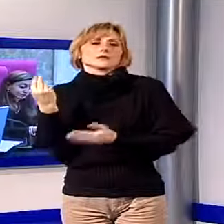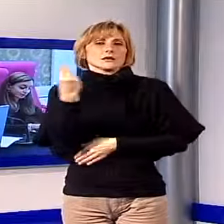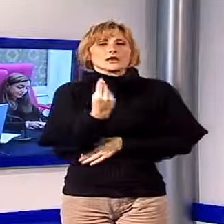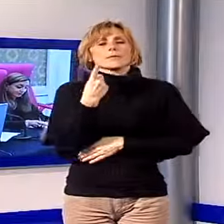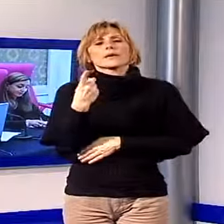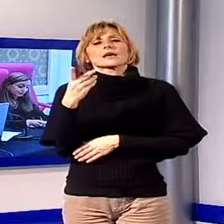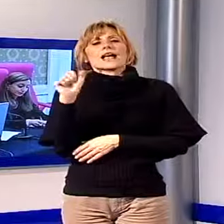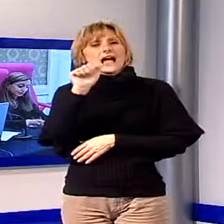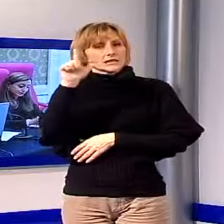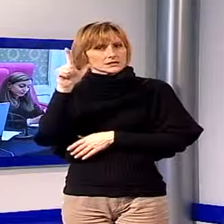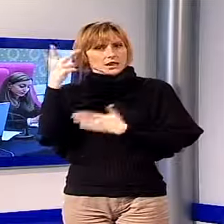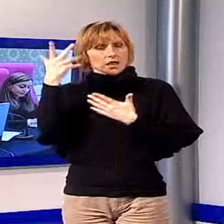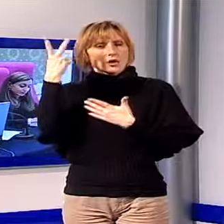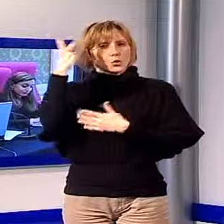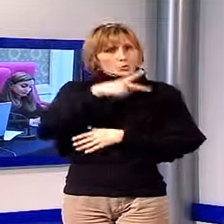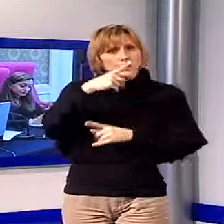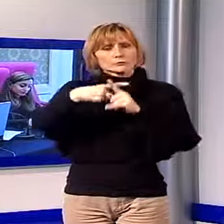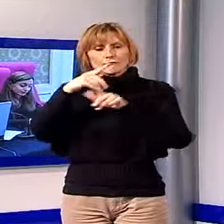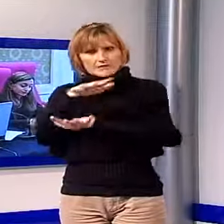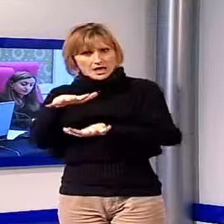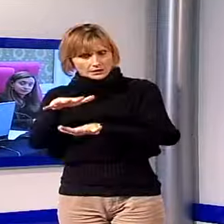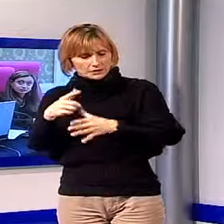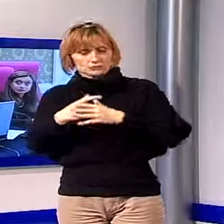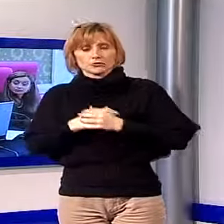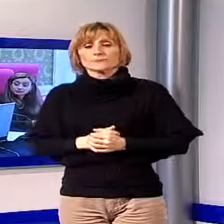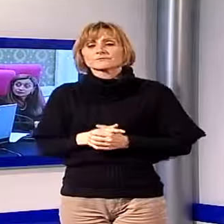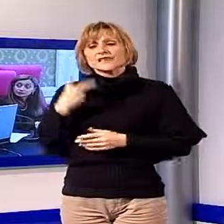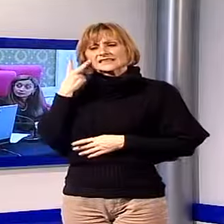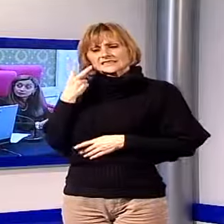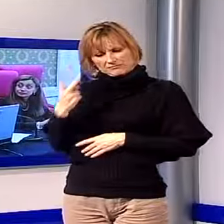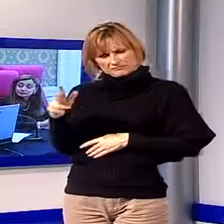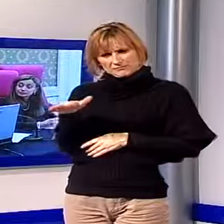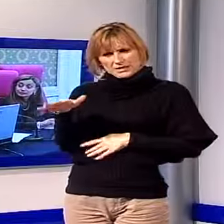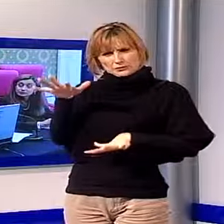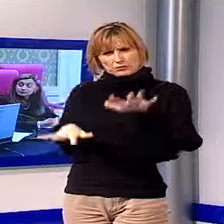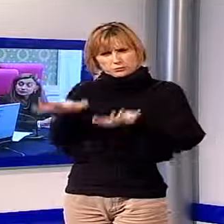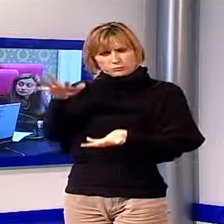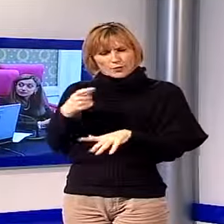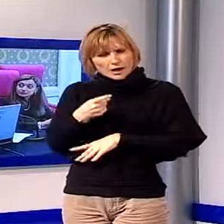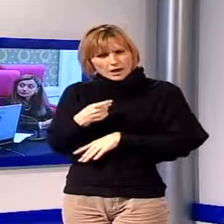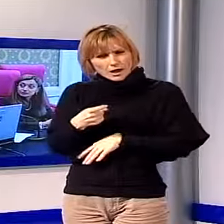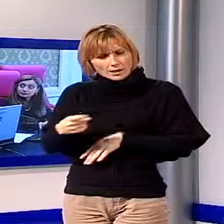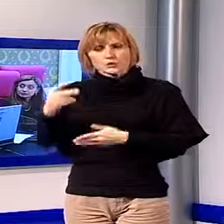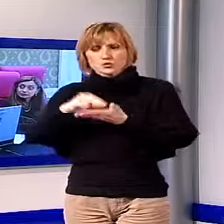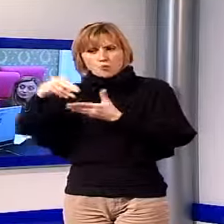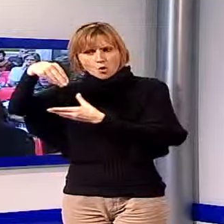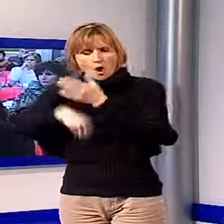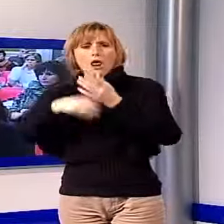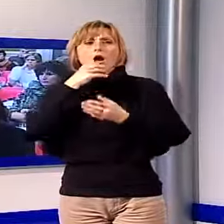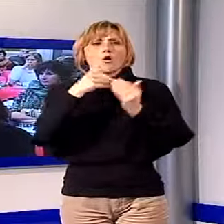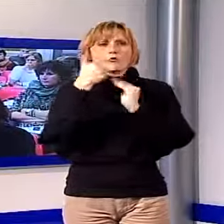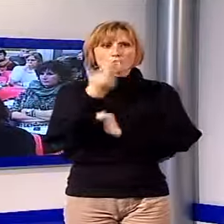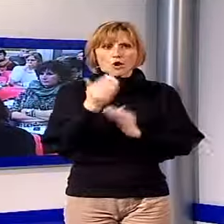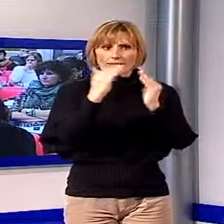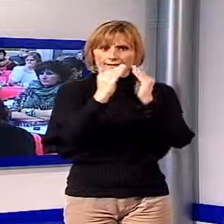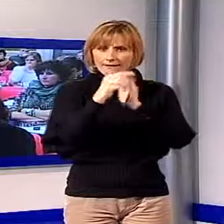unità sanitarie locali di Lucca e Versilia. Se persiste il sospetto di abusi sia in ambito scolastico che extrascolastico,